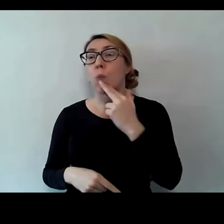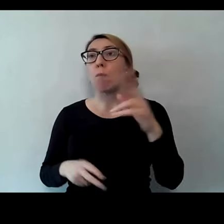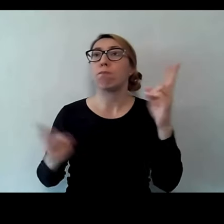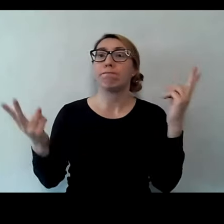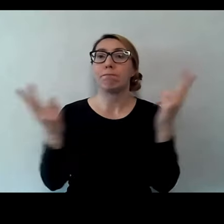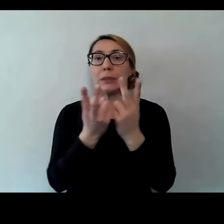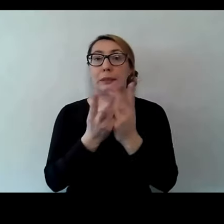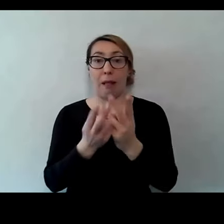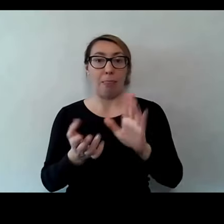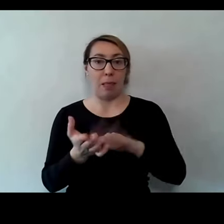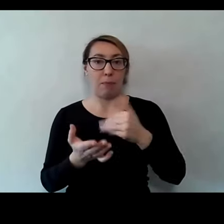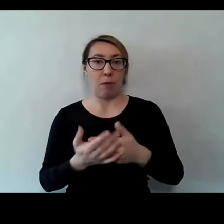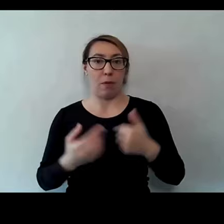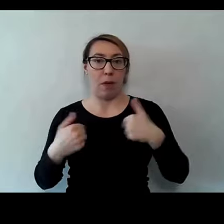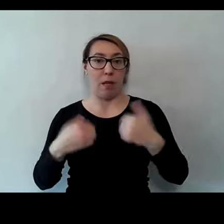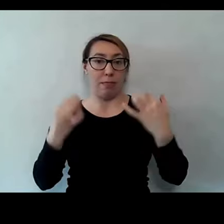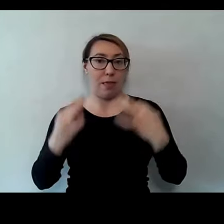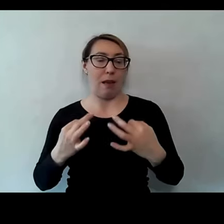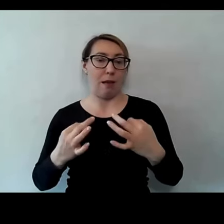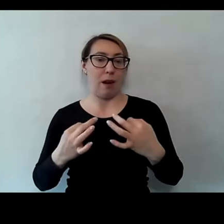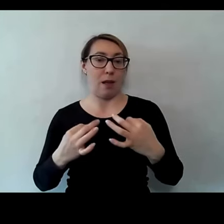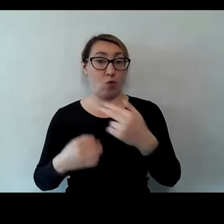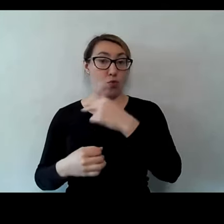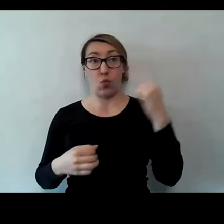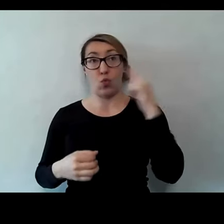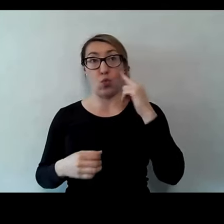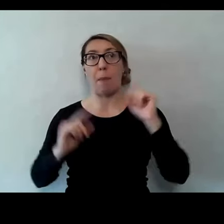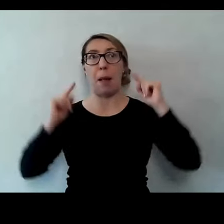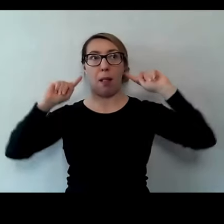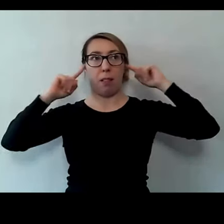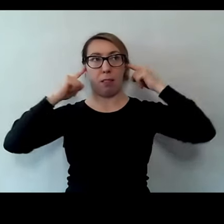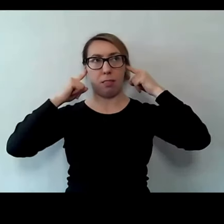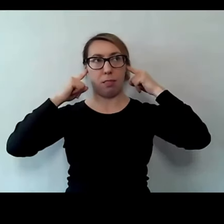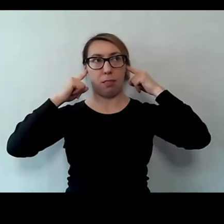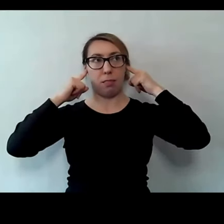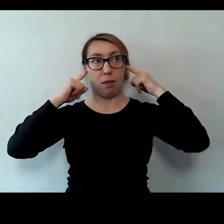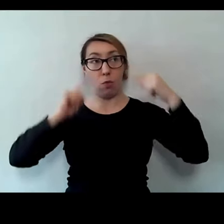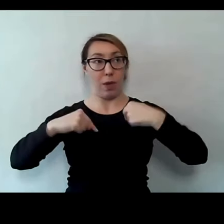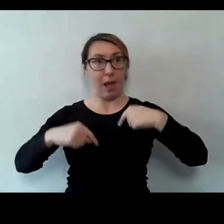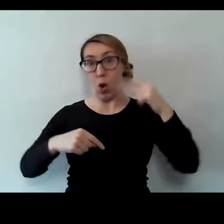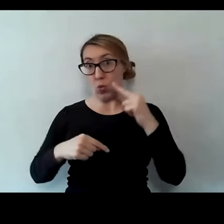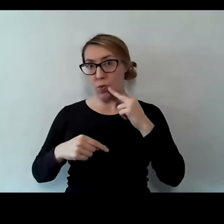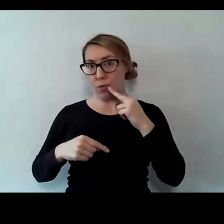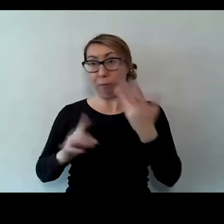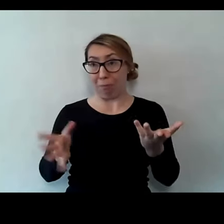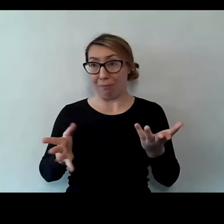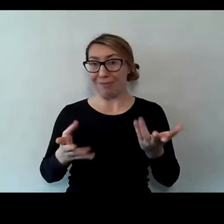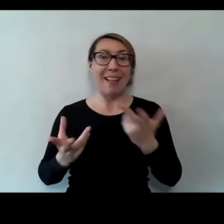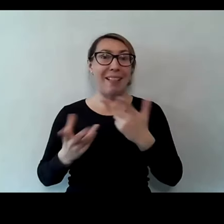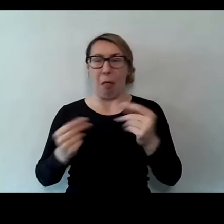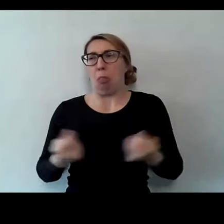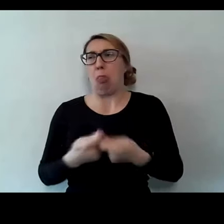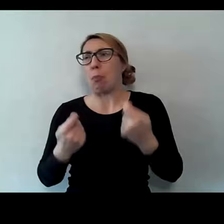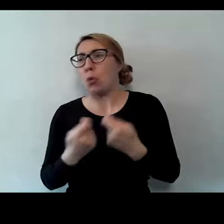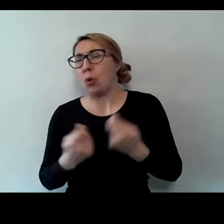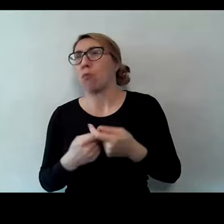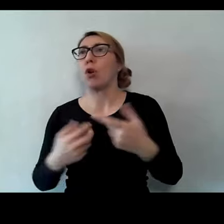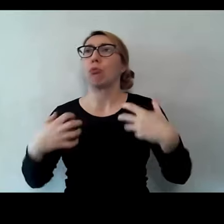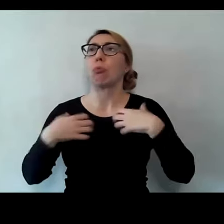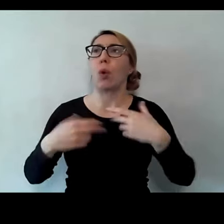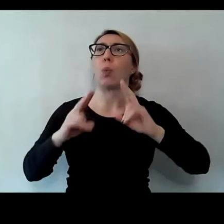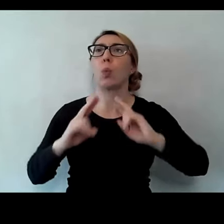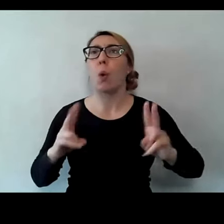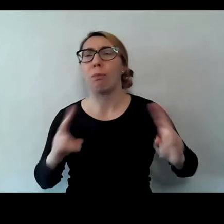o, teraz jestem głuchy, bo zatkałem sobie uszy, czyli nie słyszę. No i to wszystko, ale nie przeszkadza mi to w normalnym